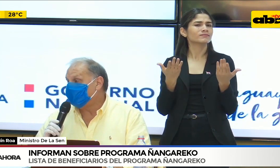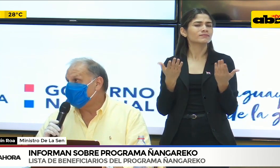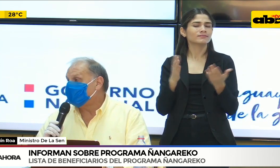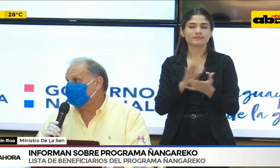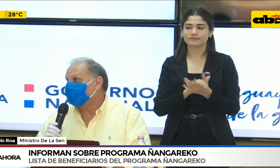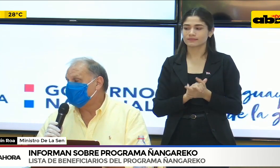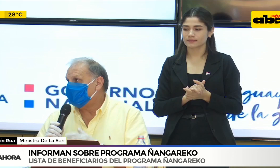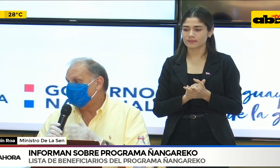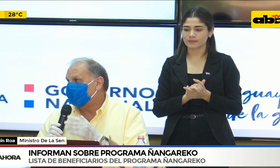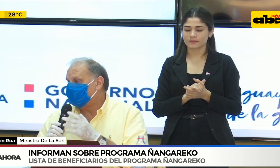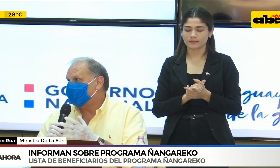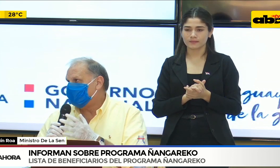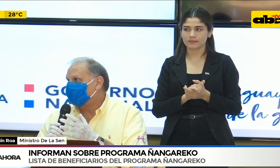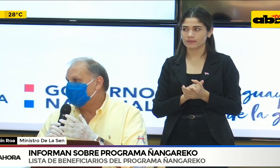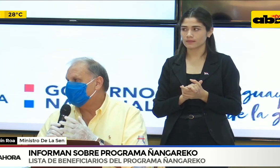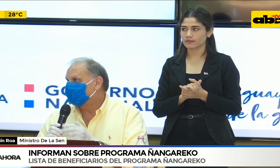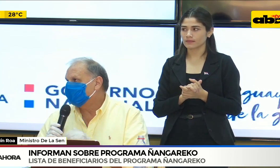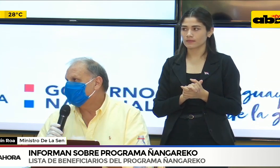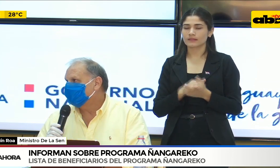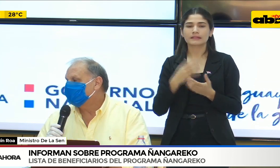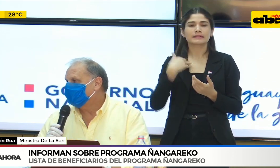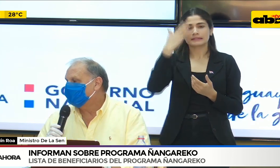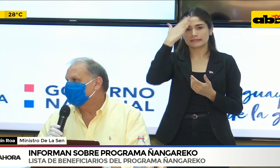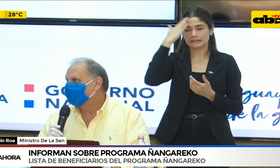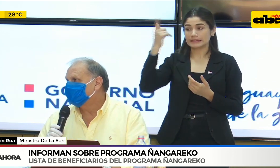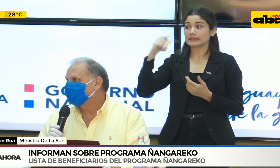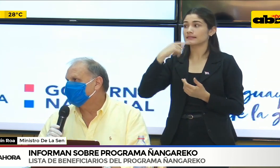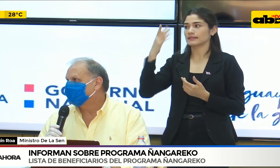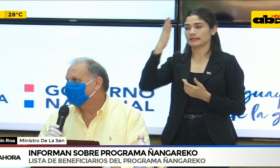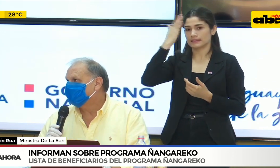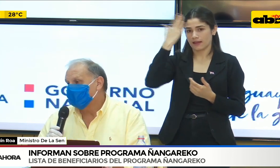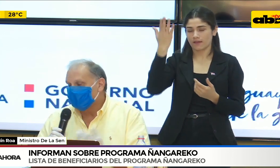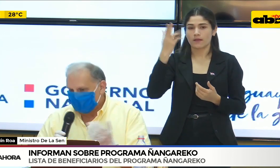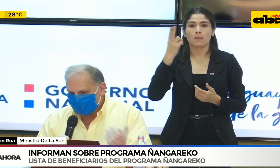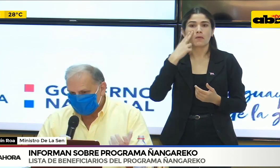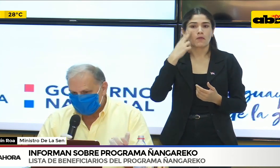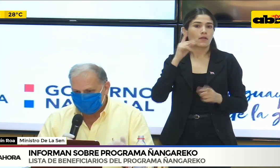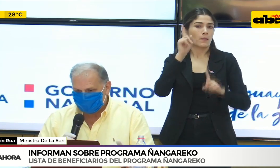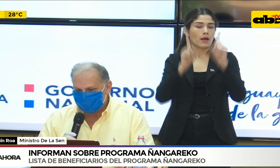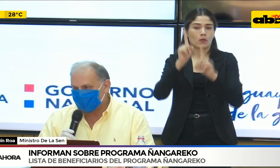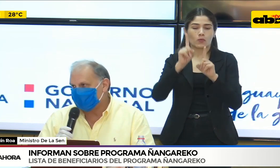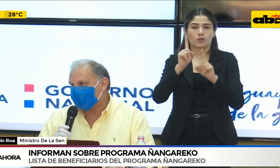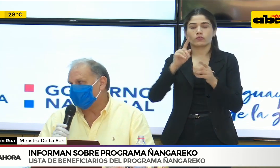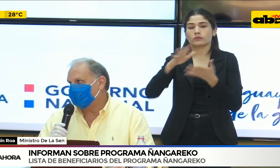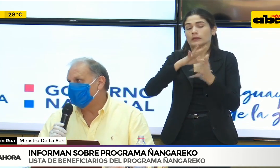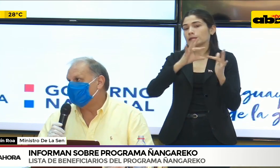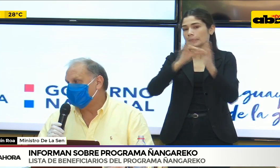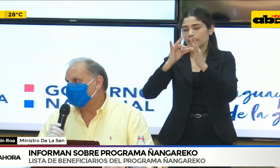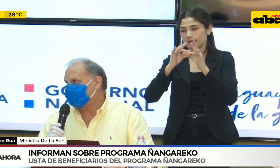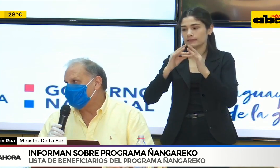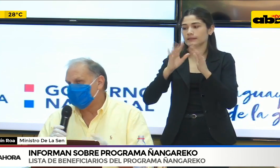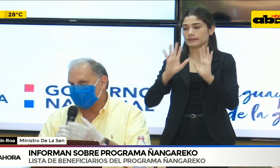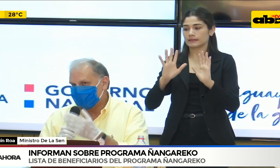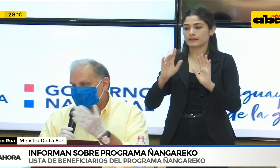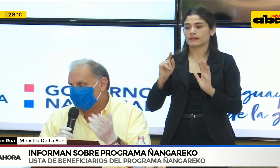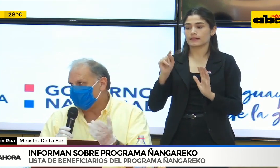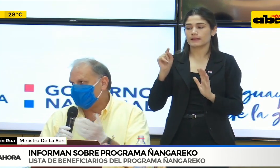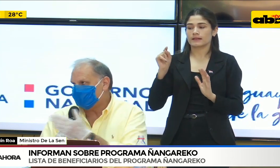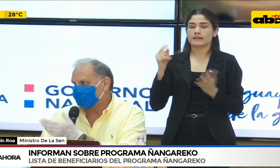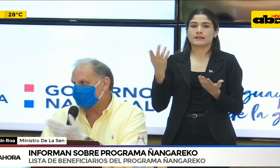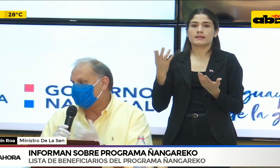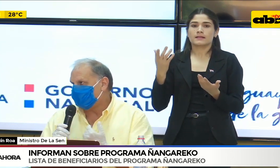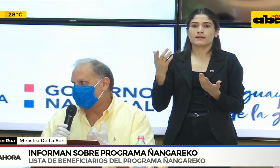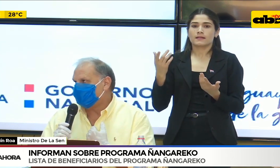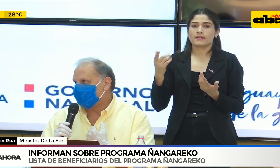Habría que ver... Habría que un problema muy particular seguramente, ¿no? Bueno, en primer lugar, te agradecería que al terminar la